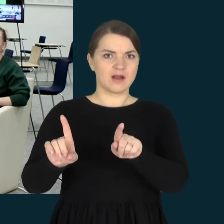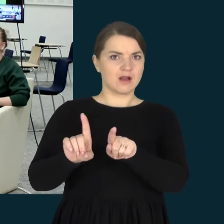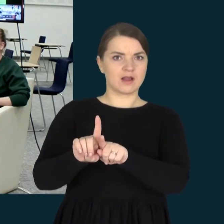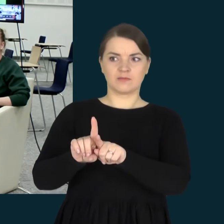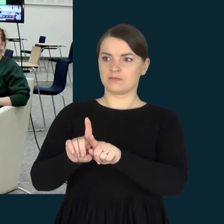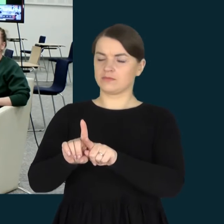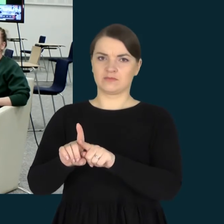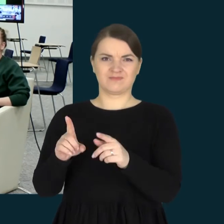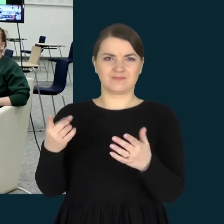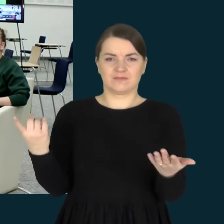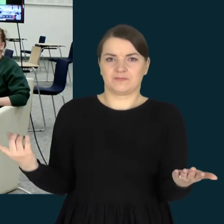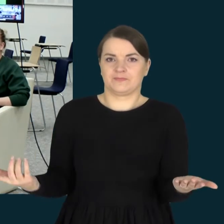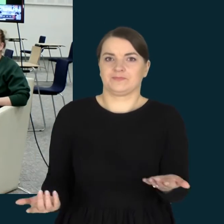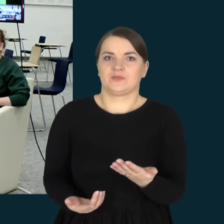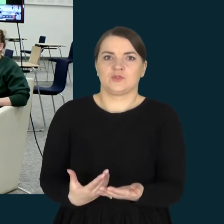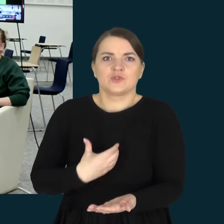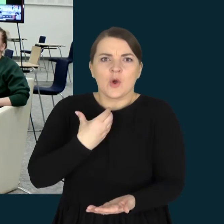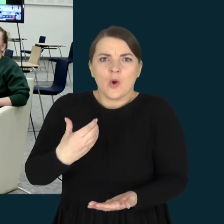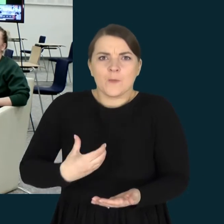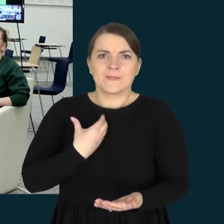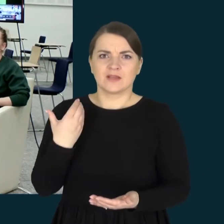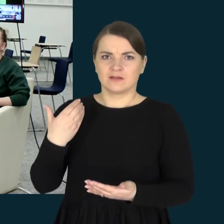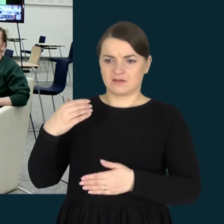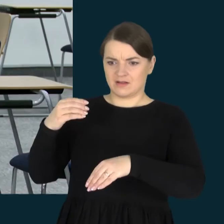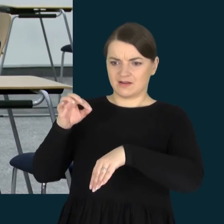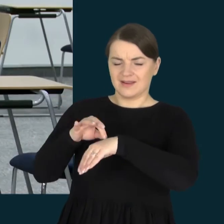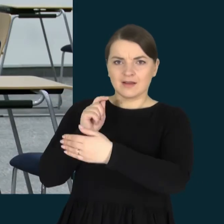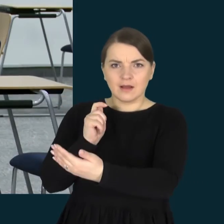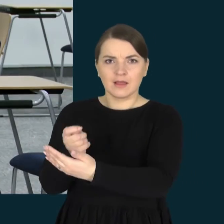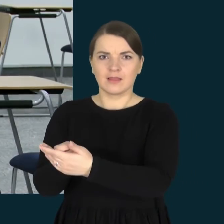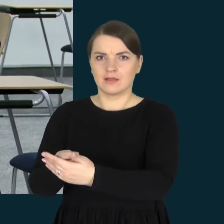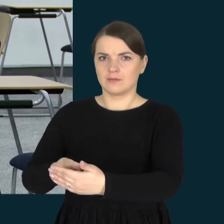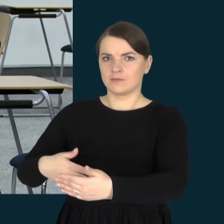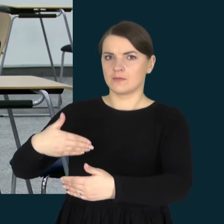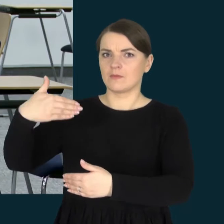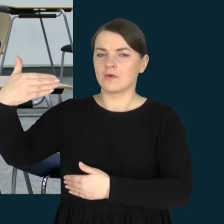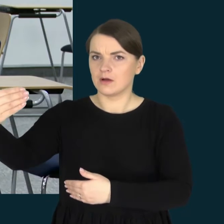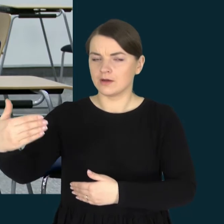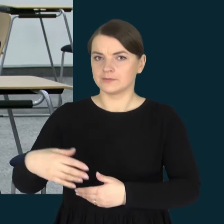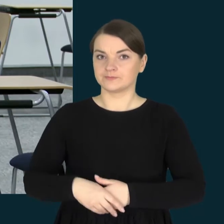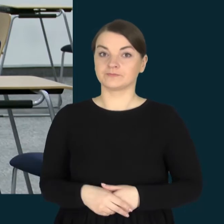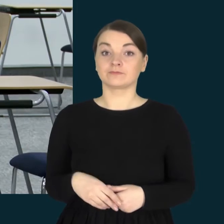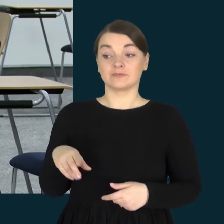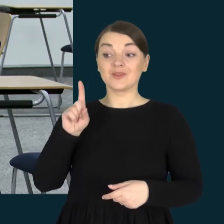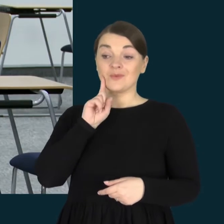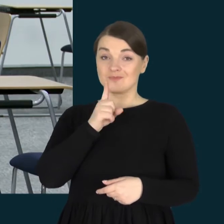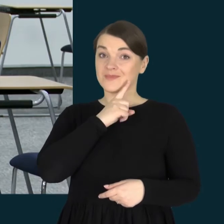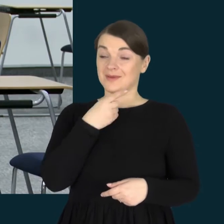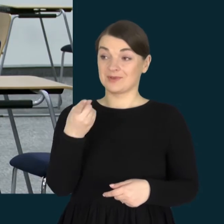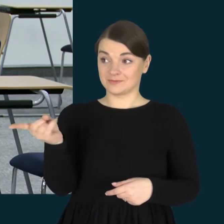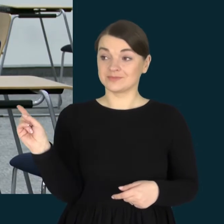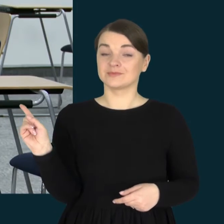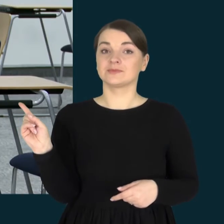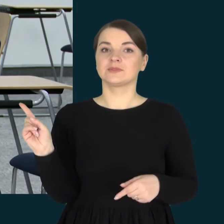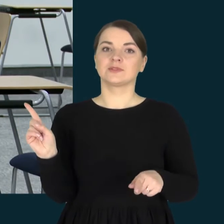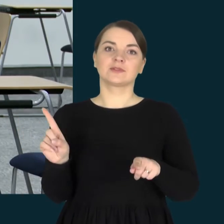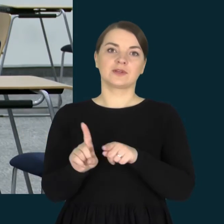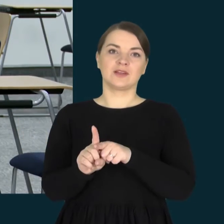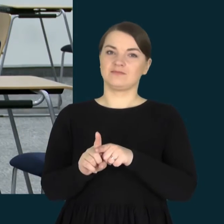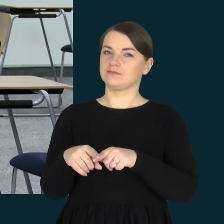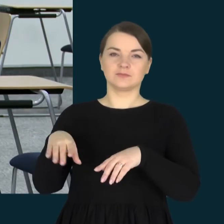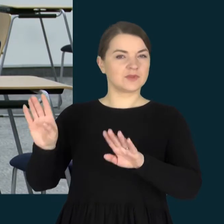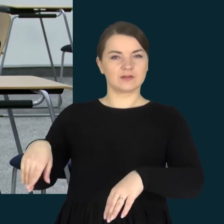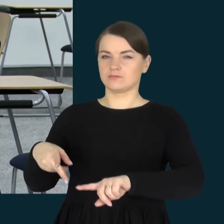kažkokiamis baisėmis prognozėmis. Ir tos mamos jos nutraukė tą vadinamą